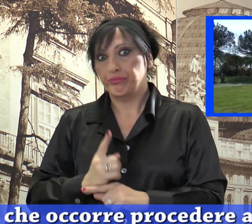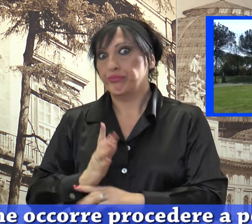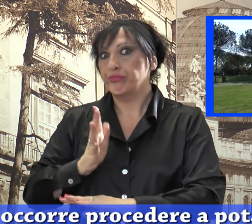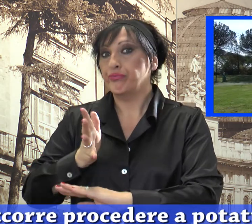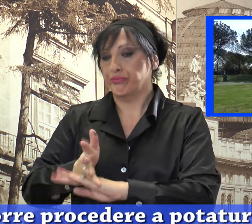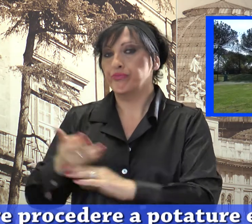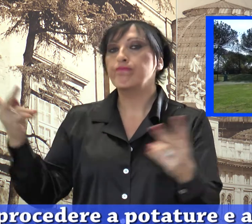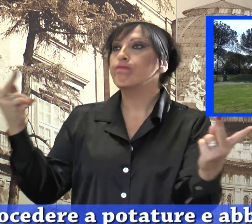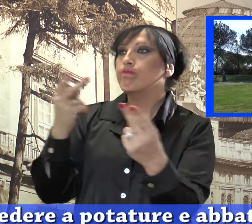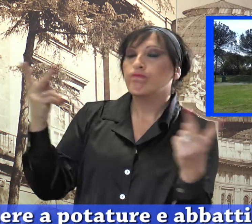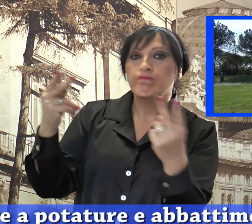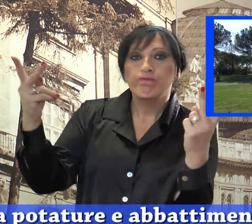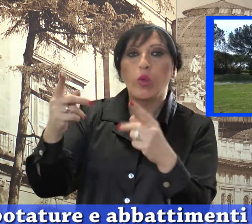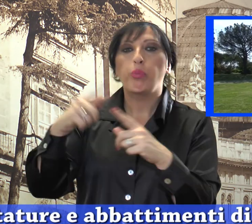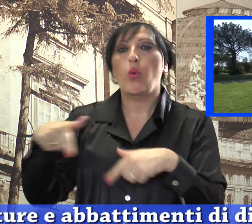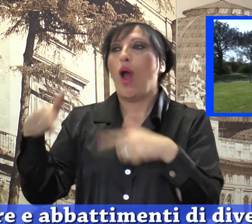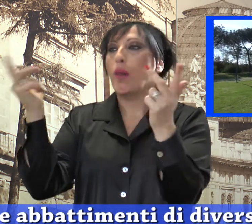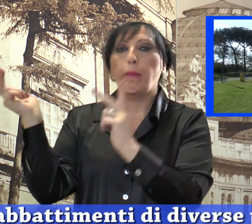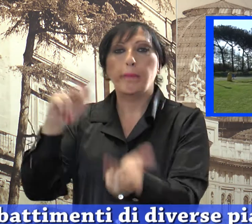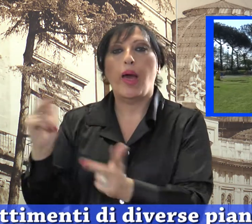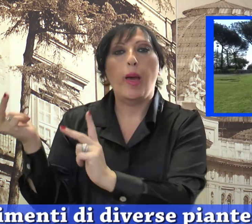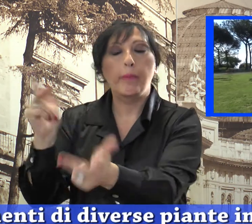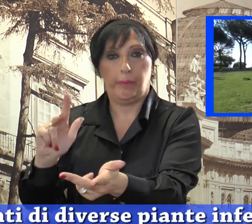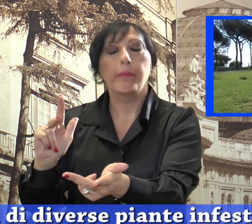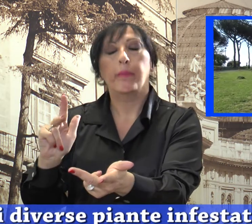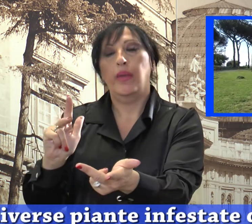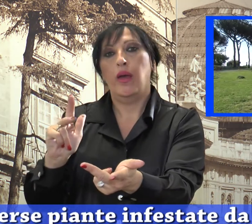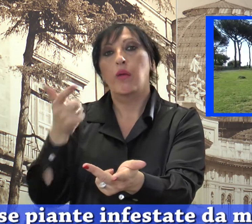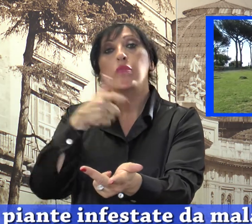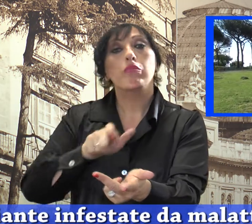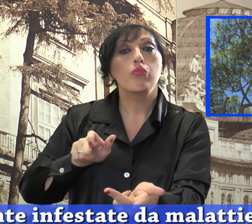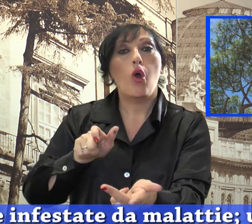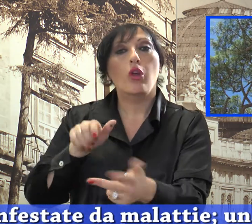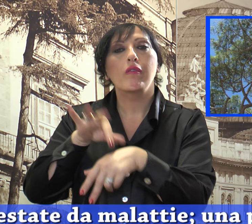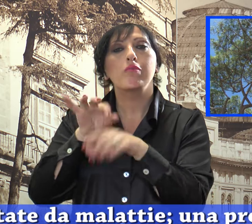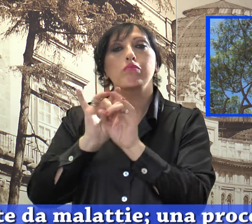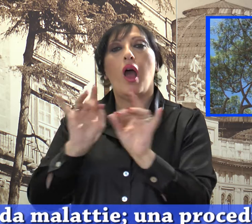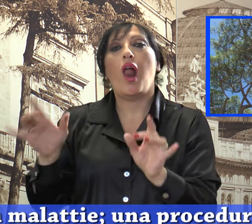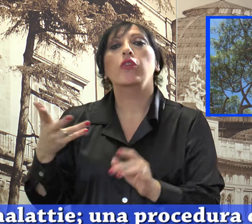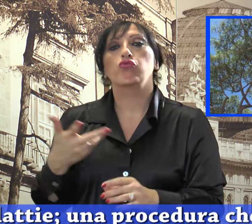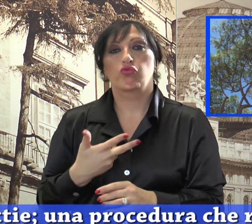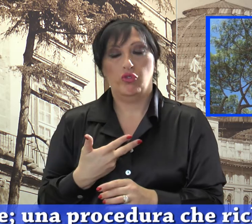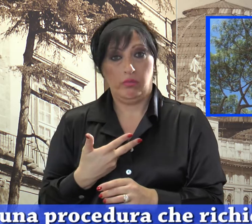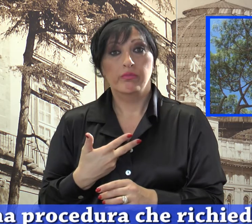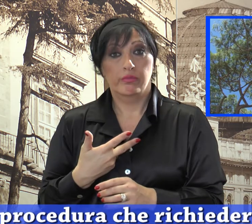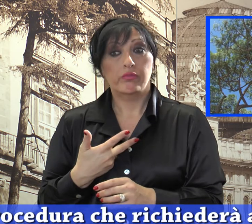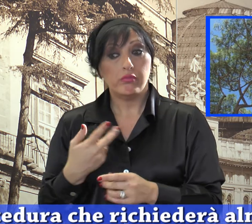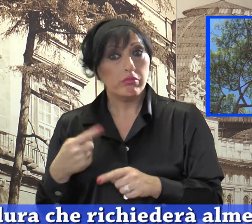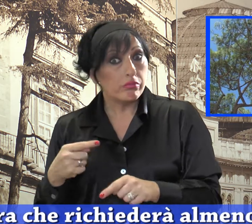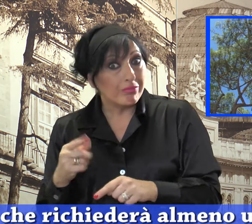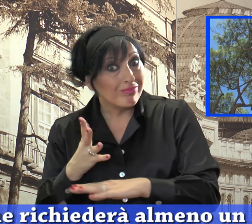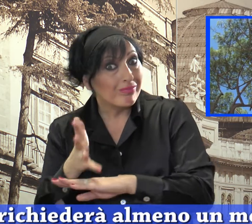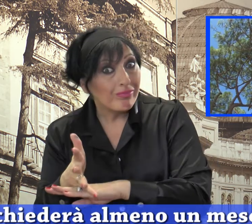a potature e abbattimenti di diverse piante infestate da malattie, una procedura che